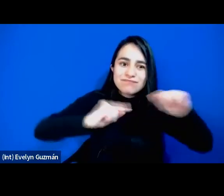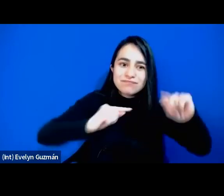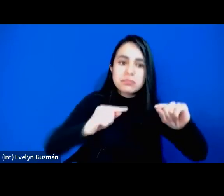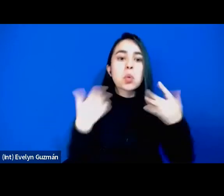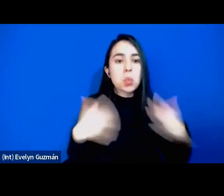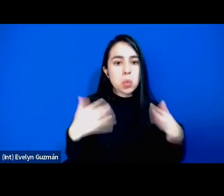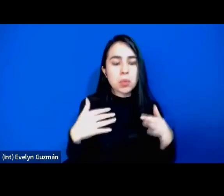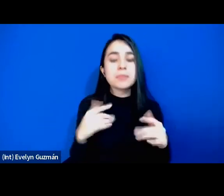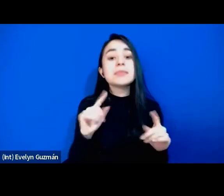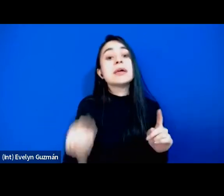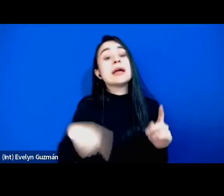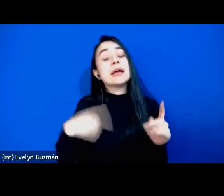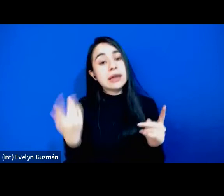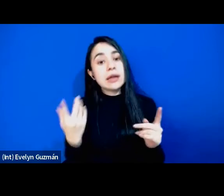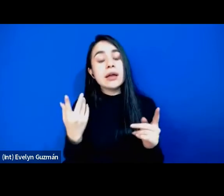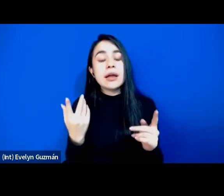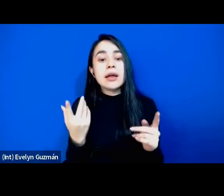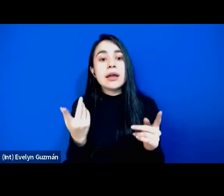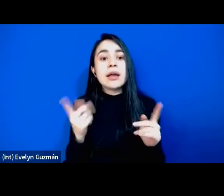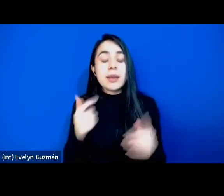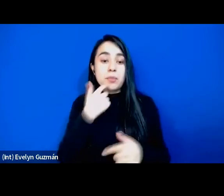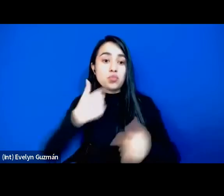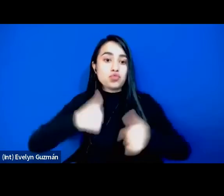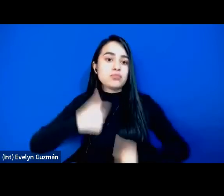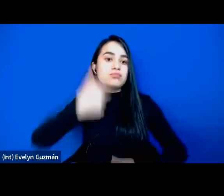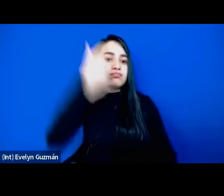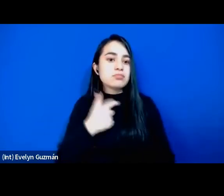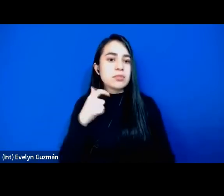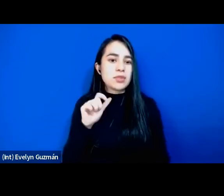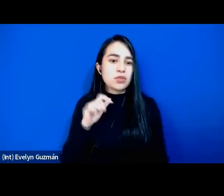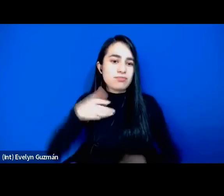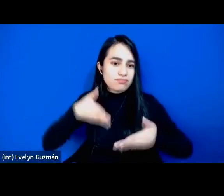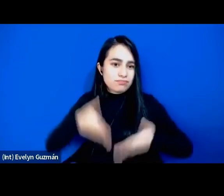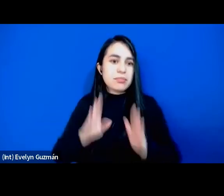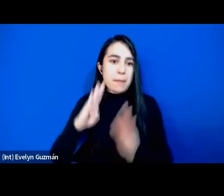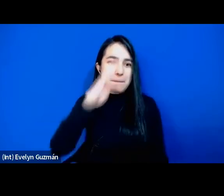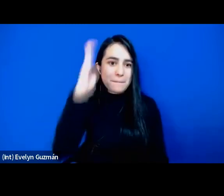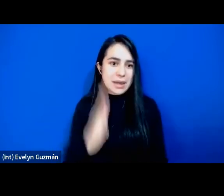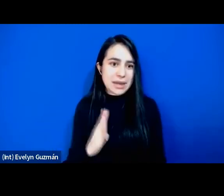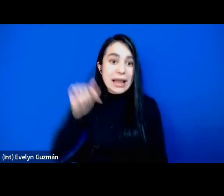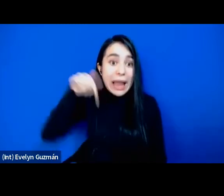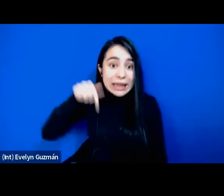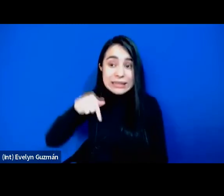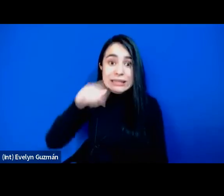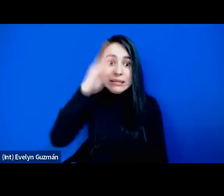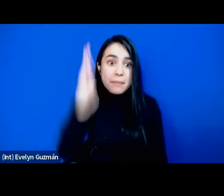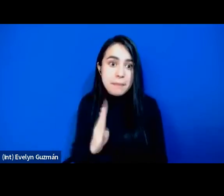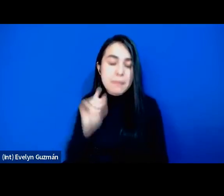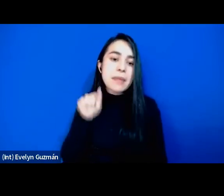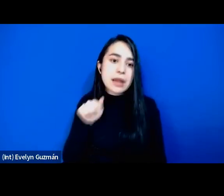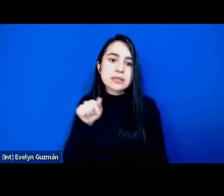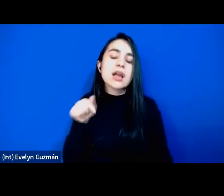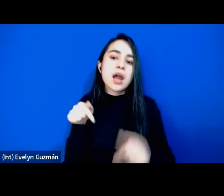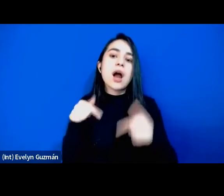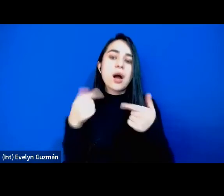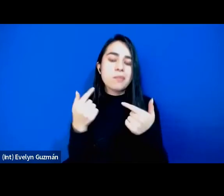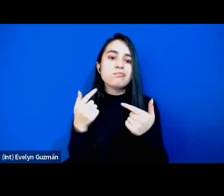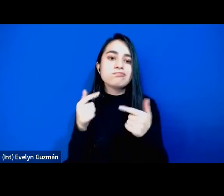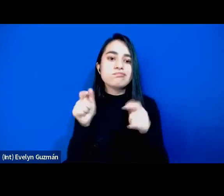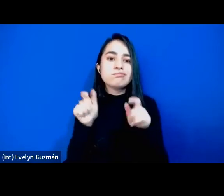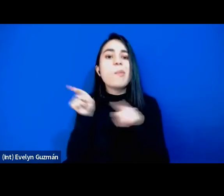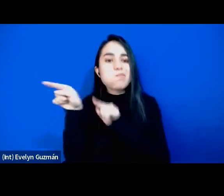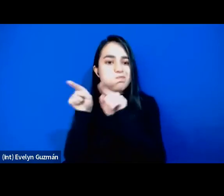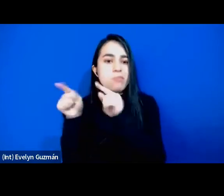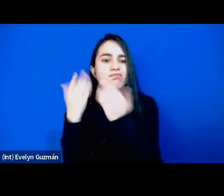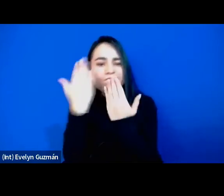Y también como brasileña aquí en Brasil hay muchos estudios, algunos estudios